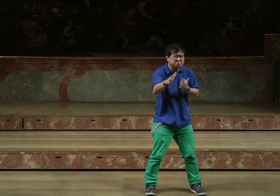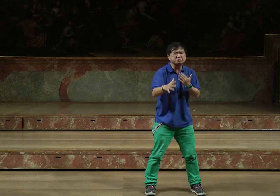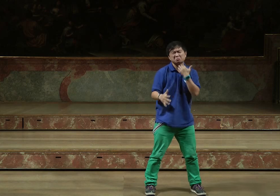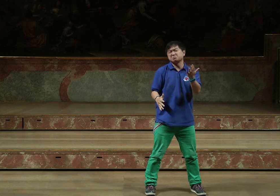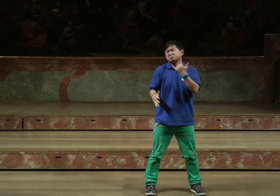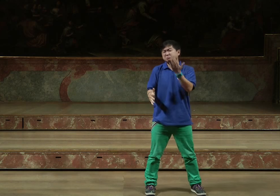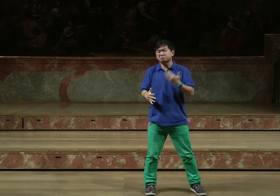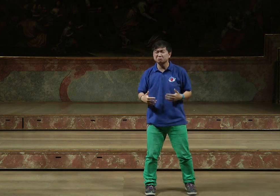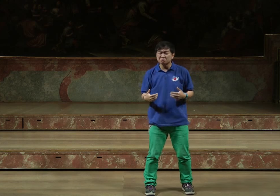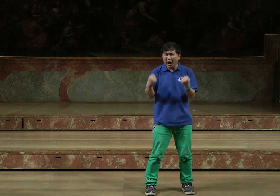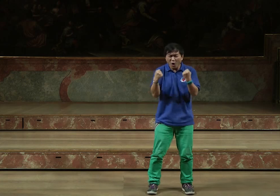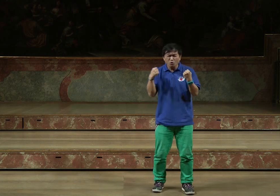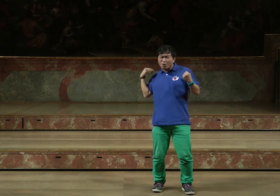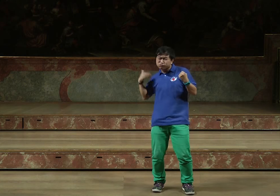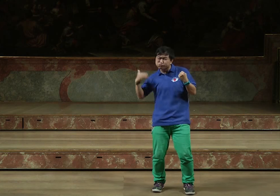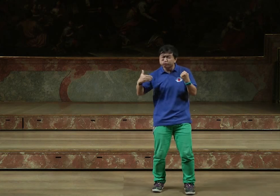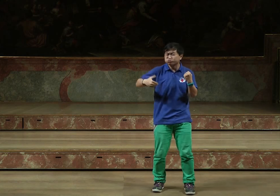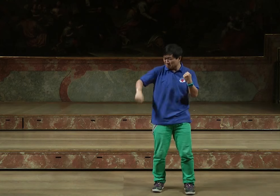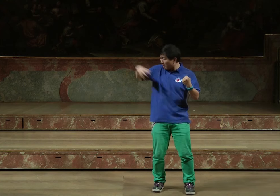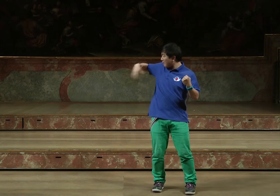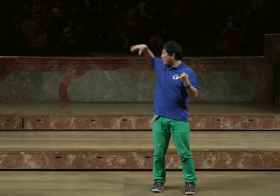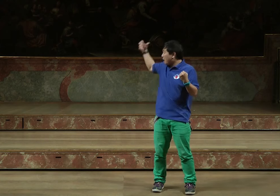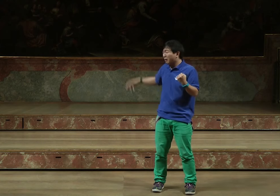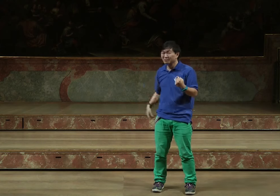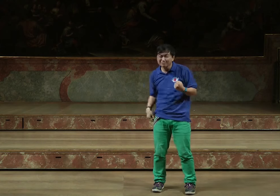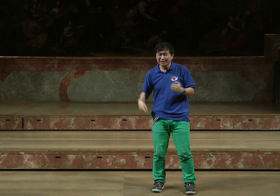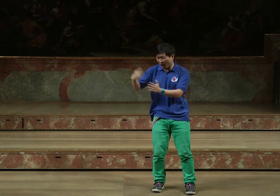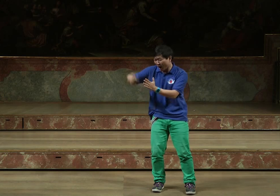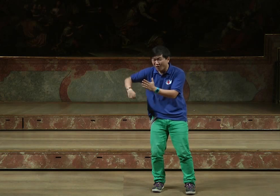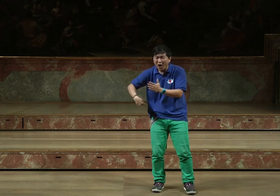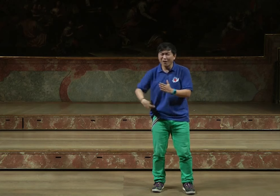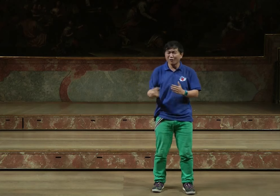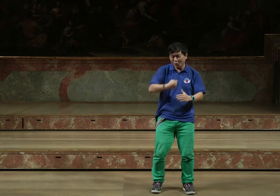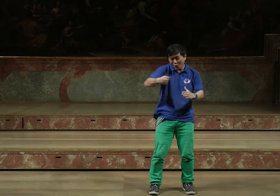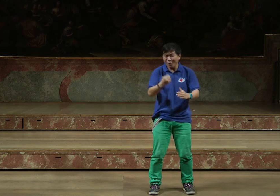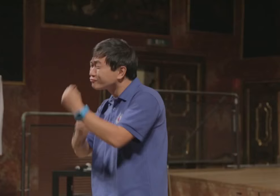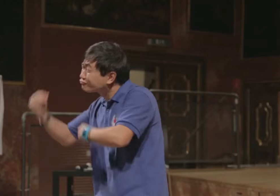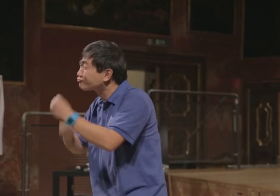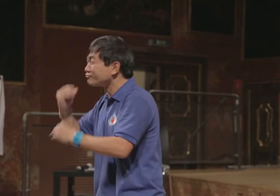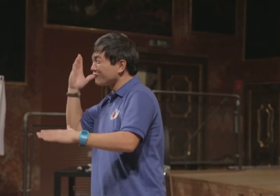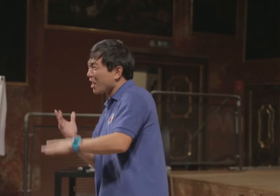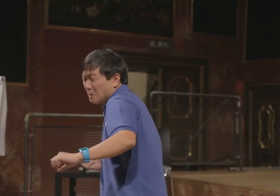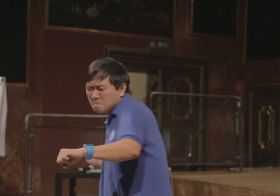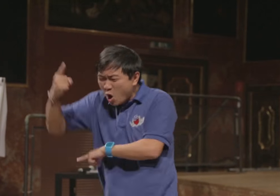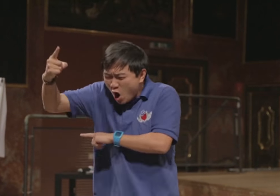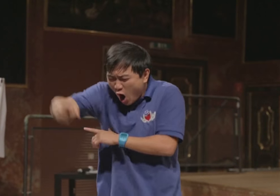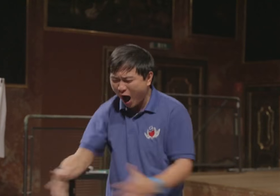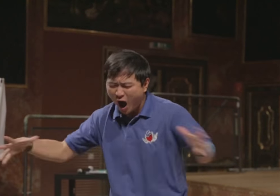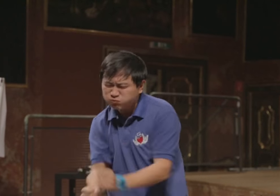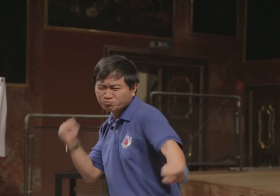und verbrauchen alles das, was wir eigentlich überhaupt nicht brauchen. Die Autos, die wir verwenden, der Auspuff, der nach außen geht. Wir kaufen ein Sachen, die wir nicht brauchen. Und wir essen